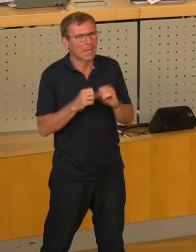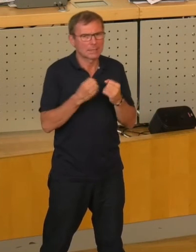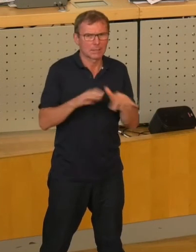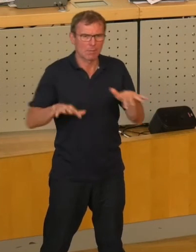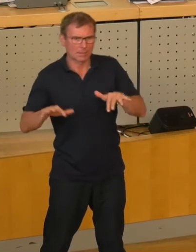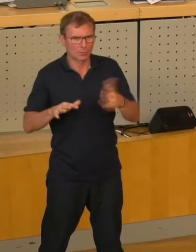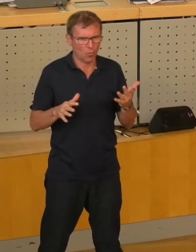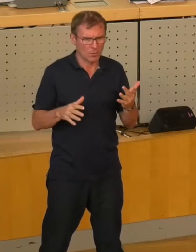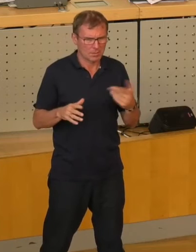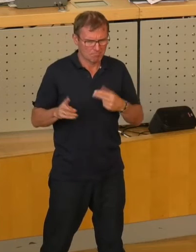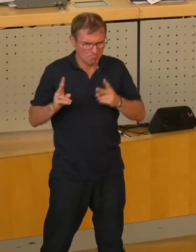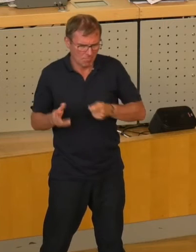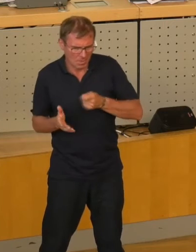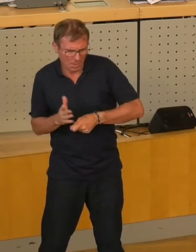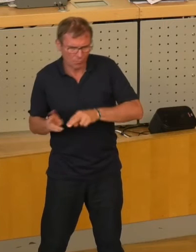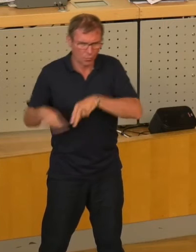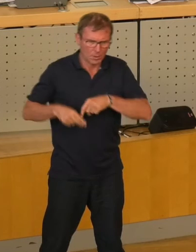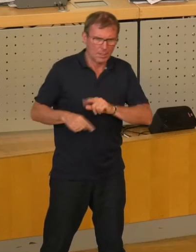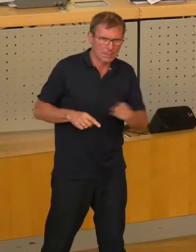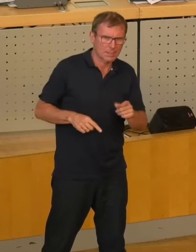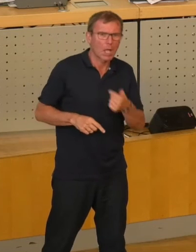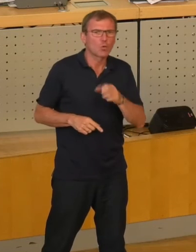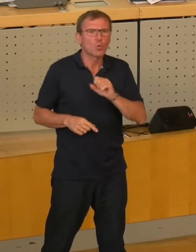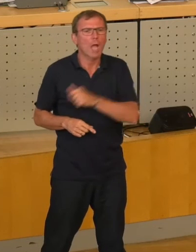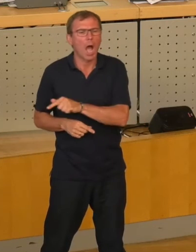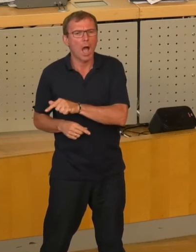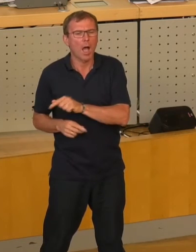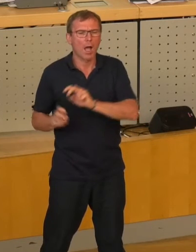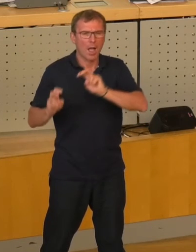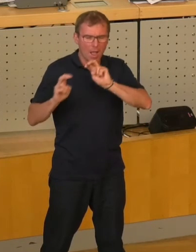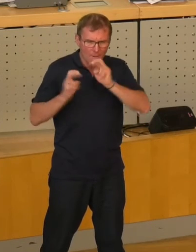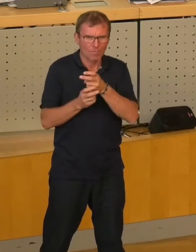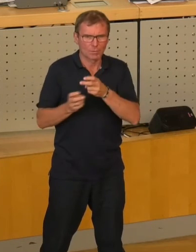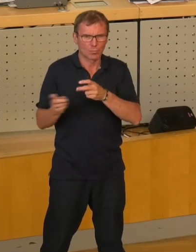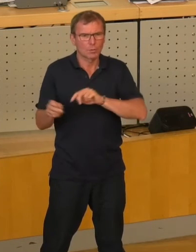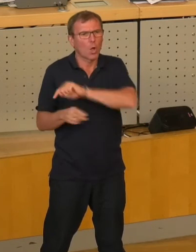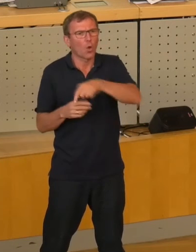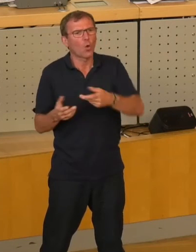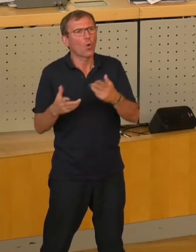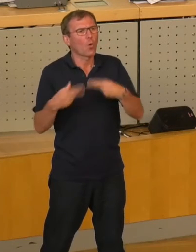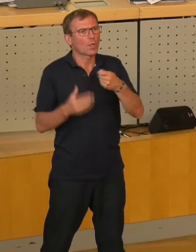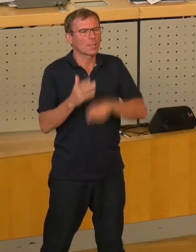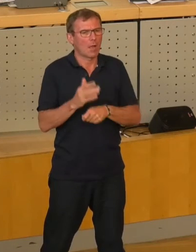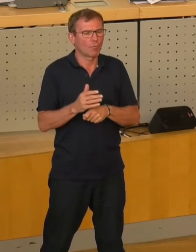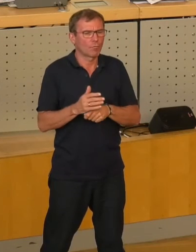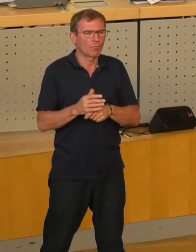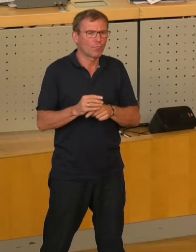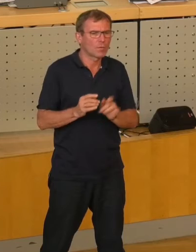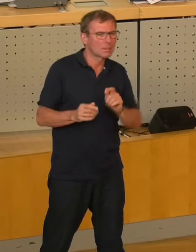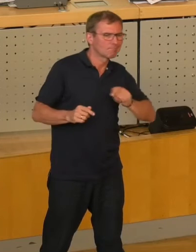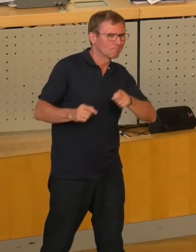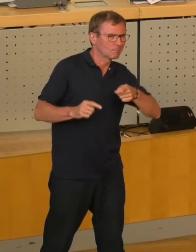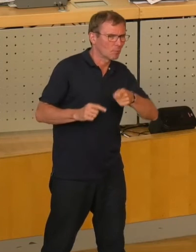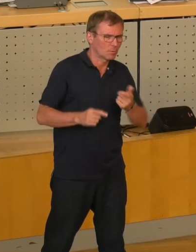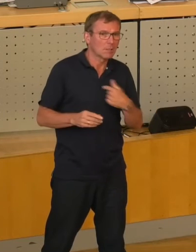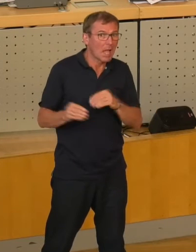sind, wo wir ganz genau wissen, dass die Tüger hintenrum versucht, diesen Rückkauf zu torpedieren. Darüber haben wir auch Informationen